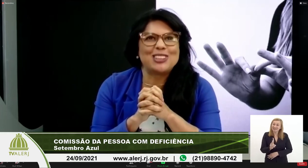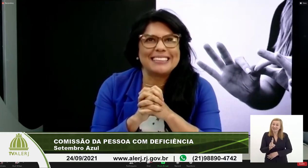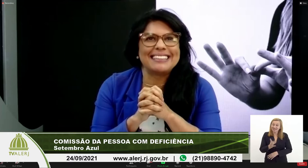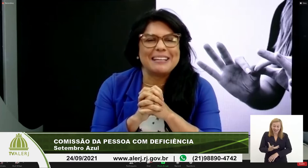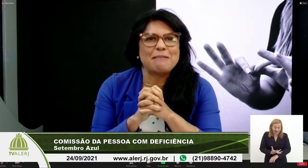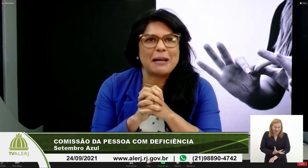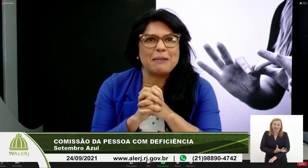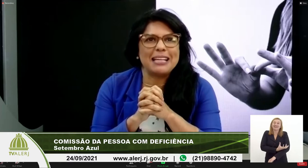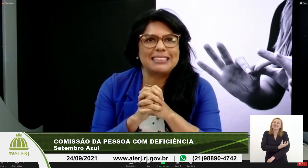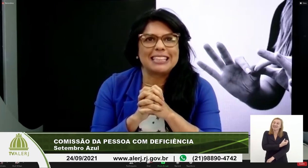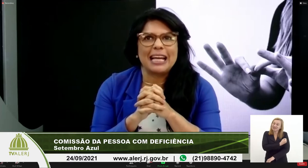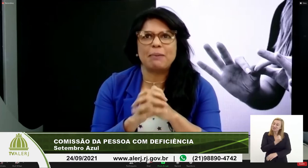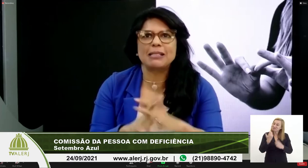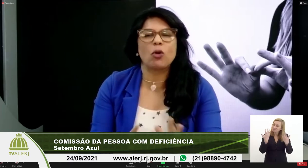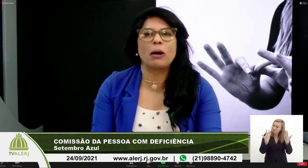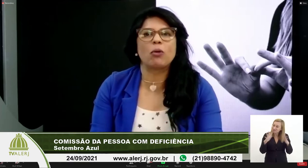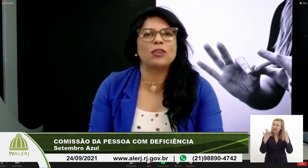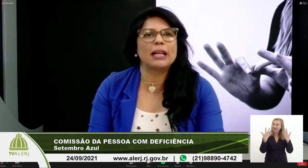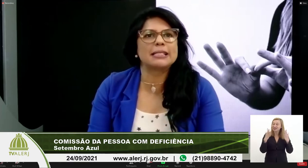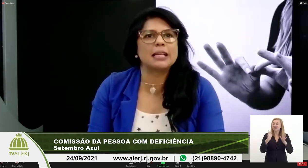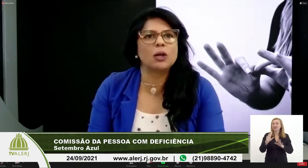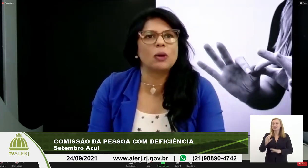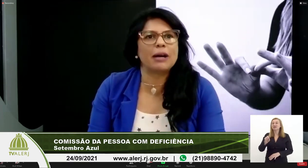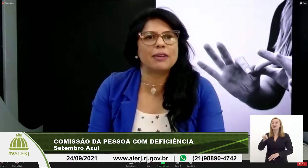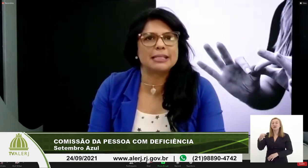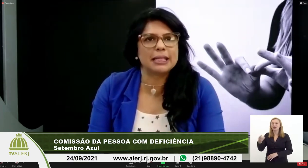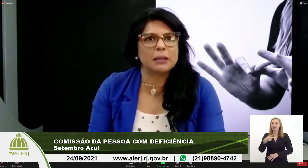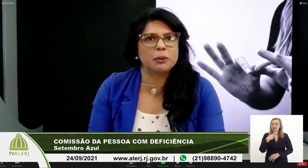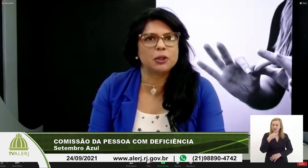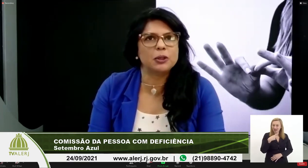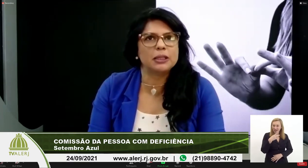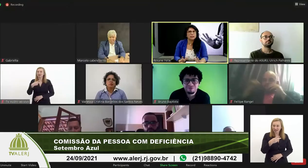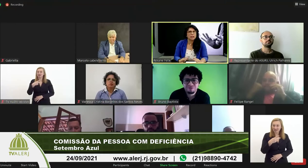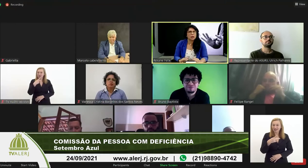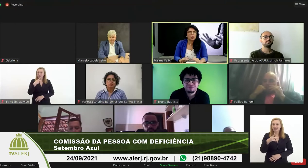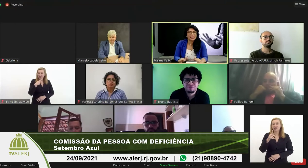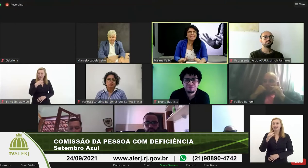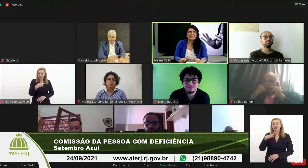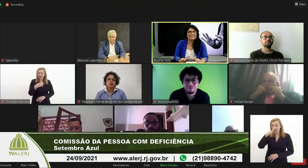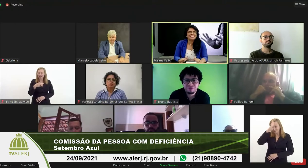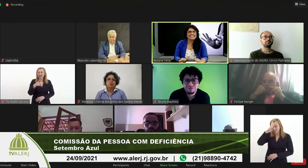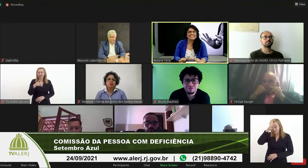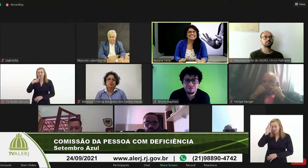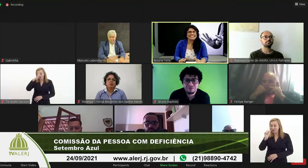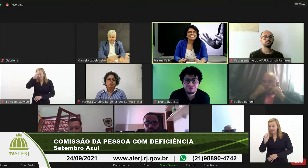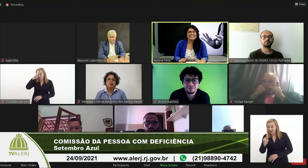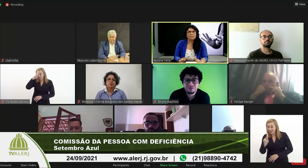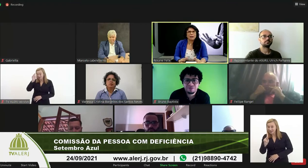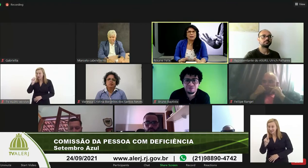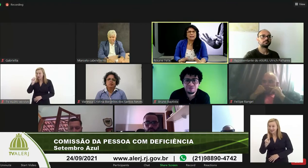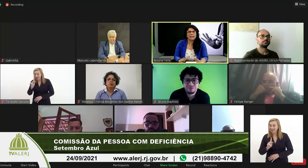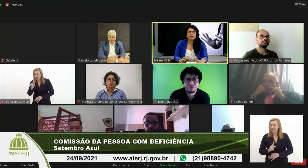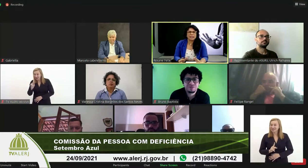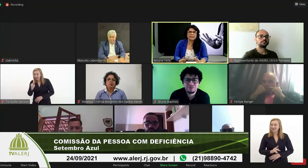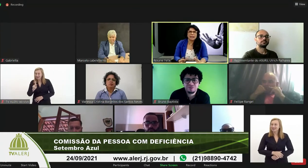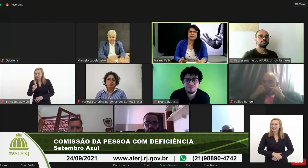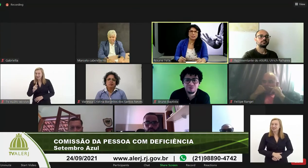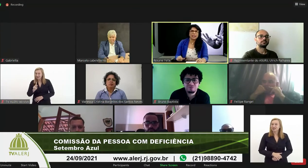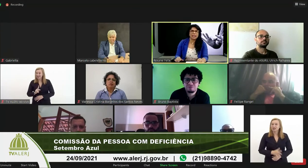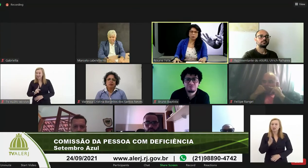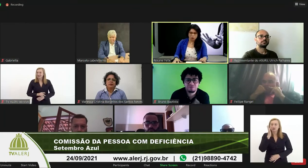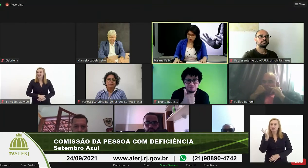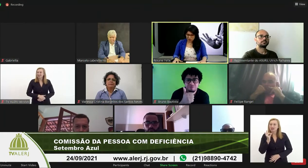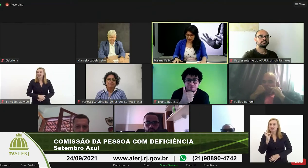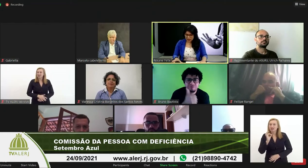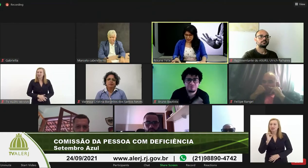brilhante parabéns mais alguma consideração a fazer Bruno ok não sei se a